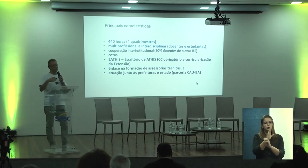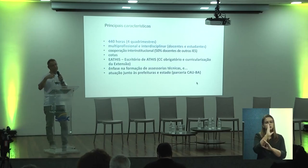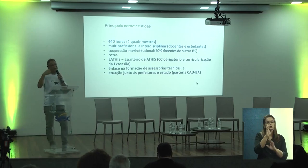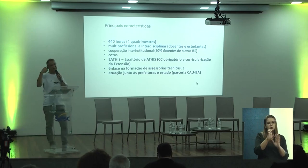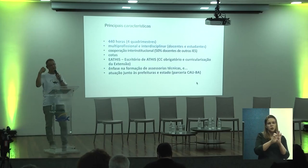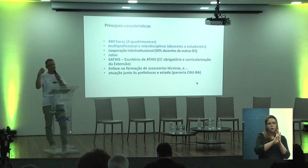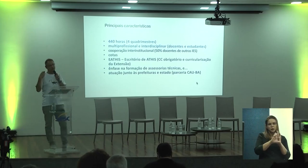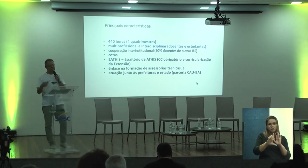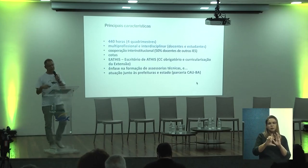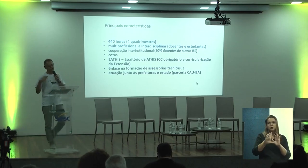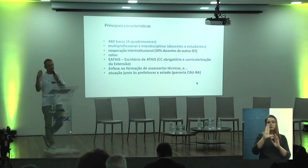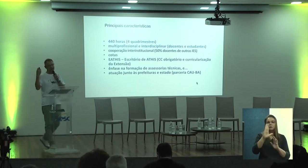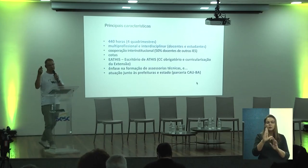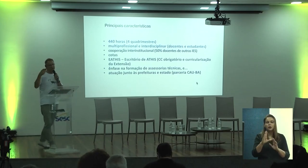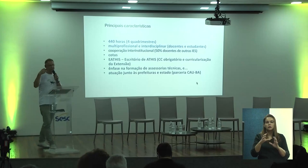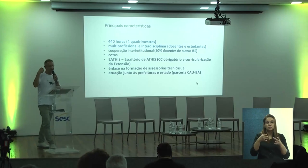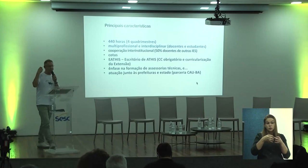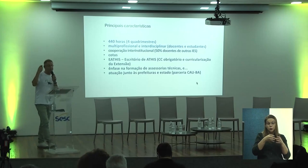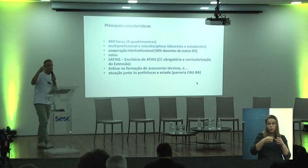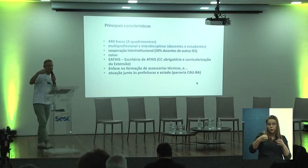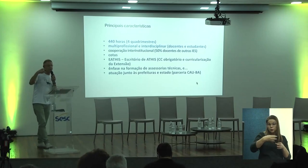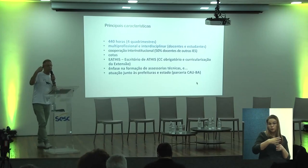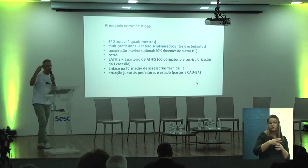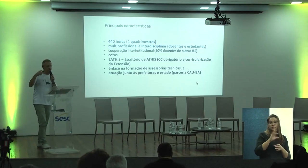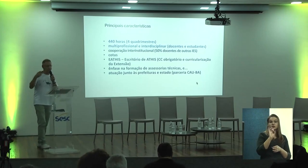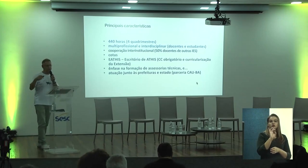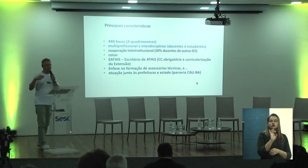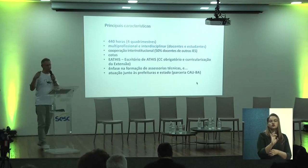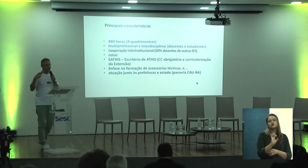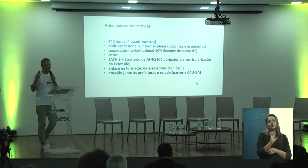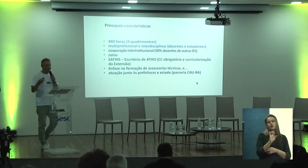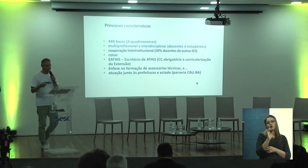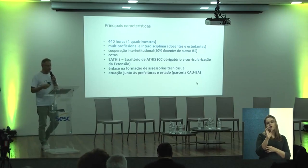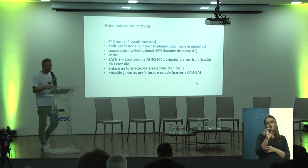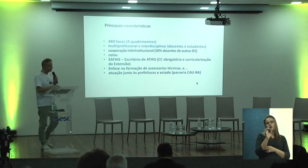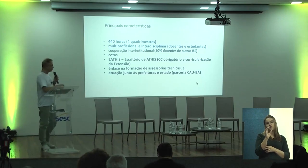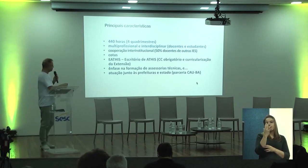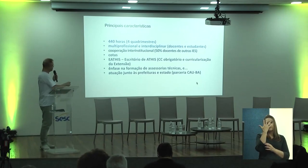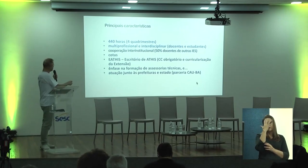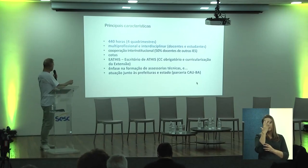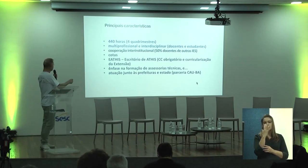a primeira turma, somente em fevereiro de 2024.